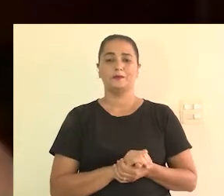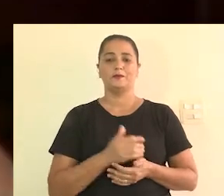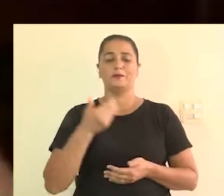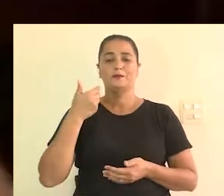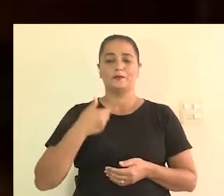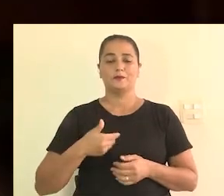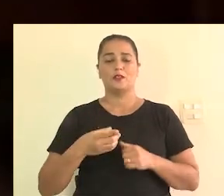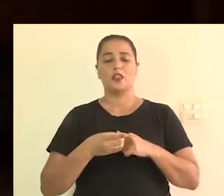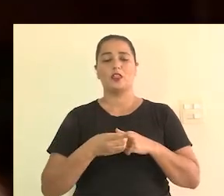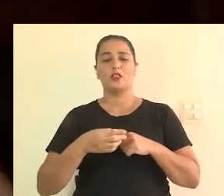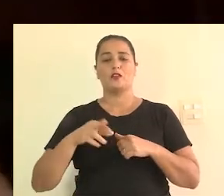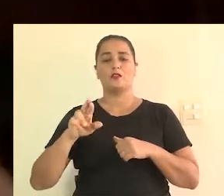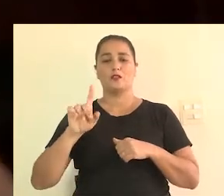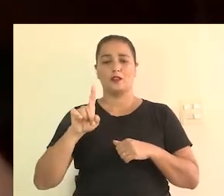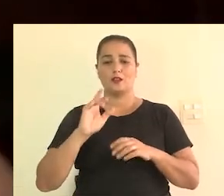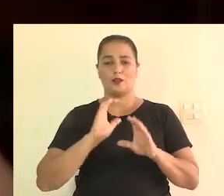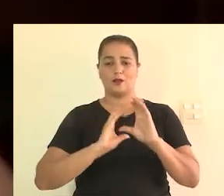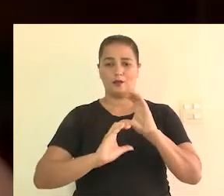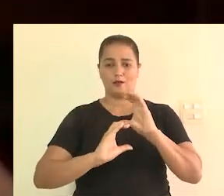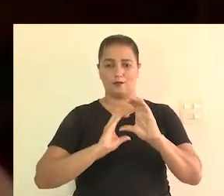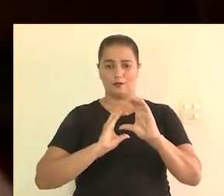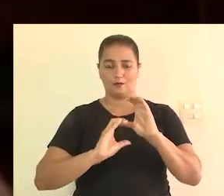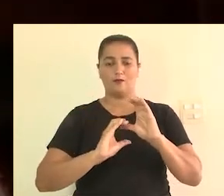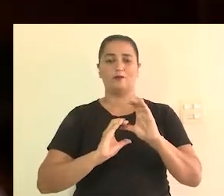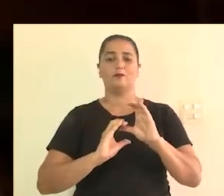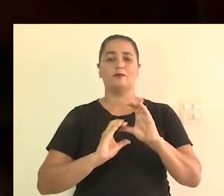Eu sou doutora em comunicação,